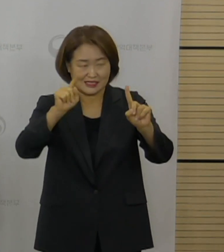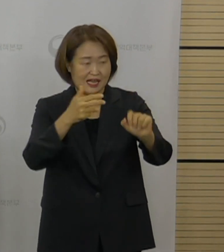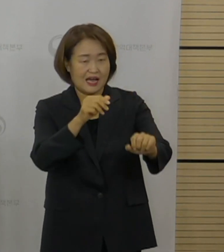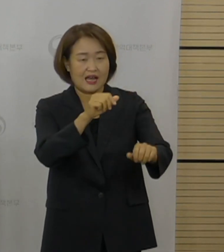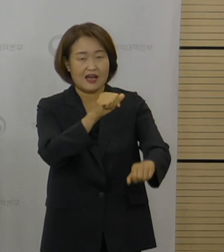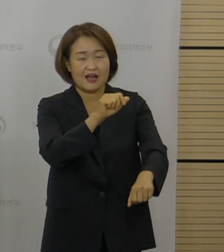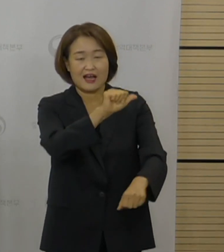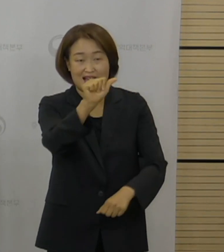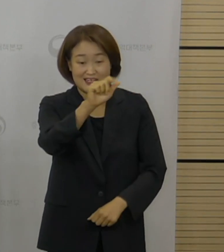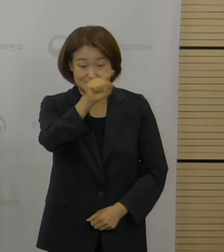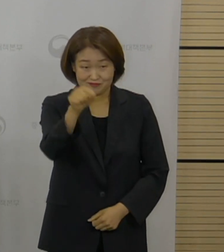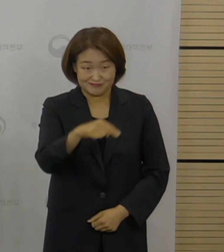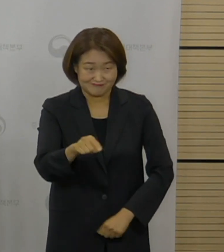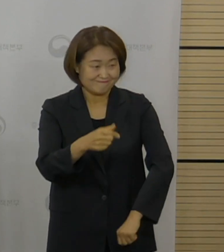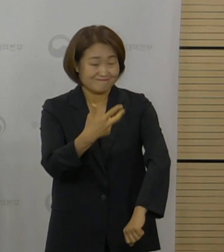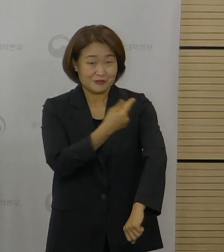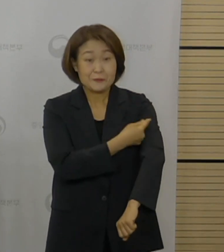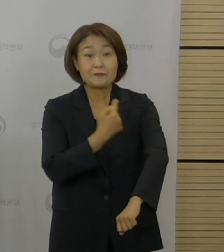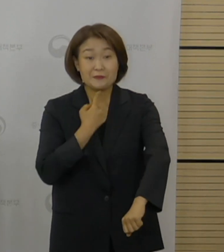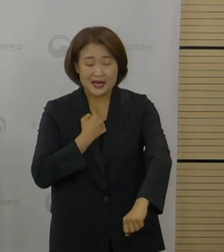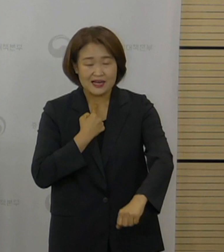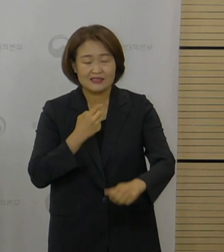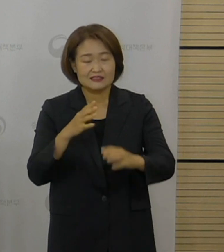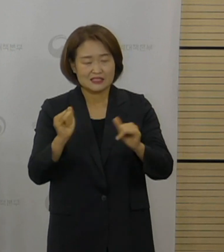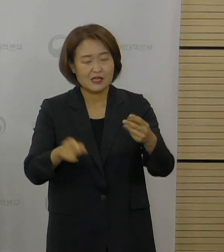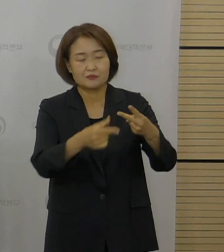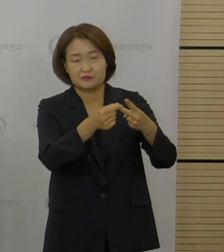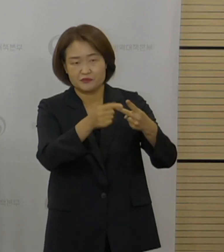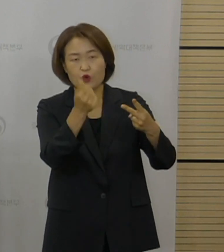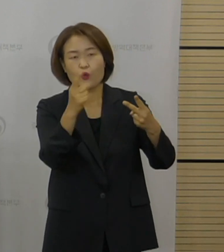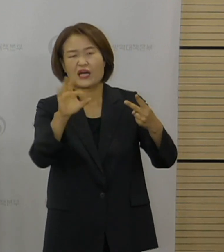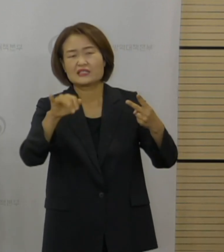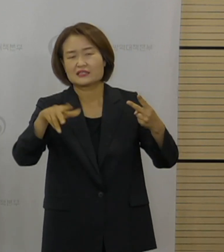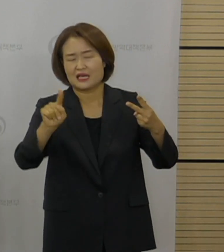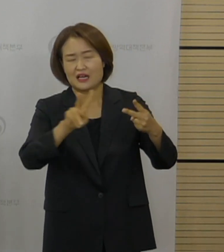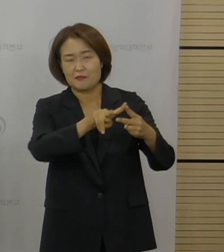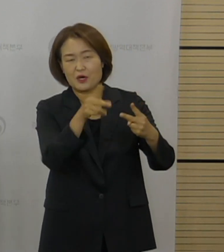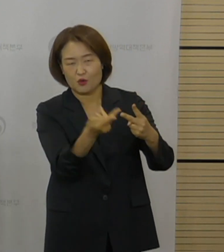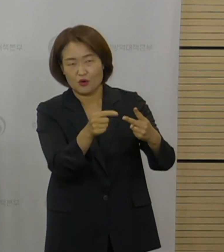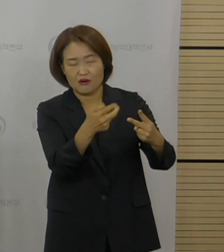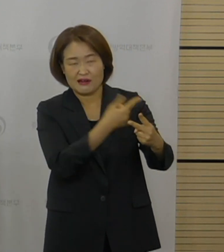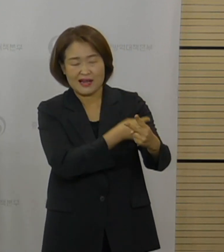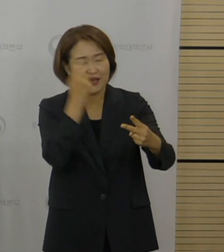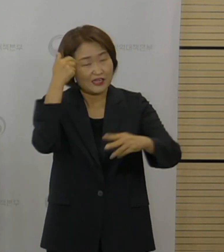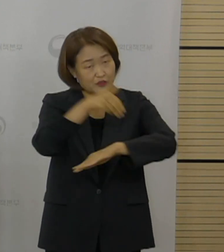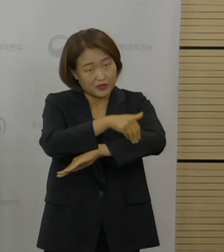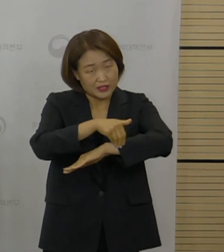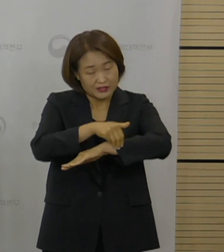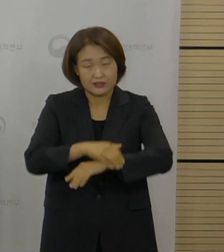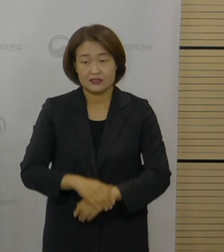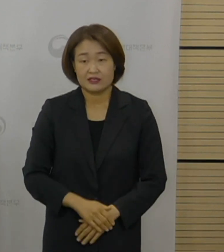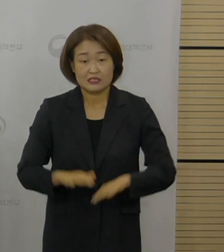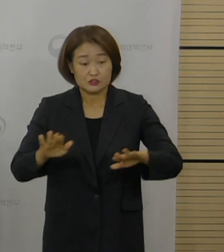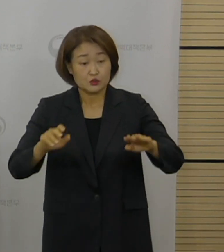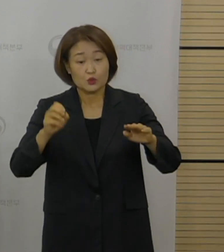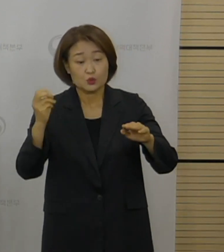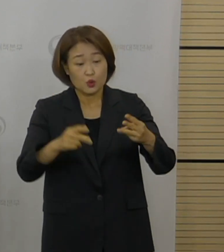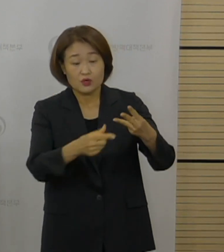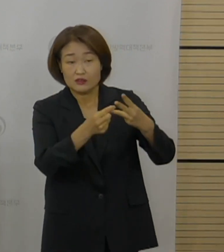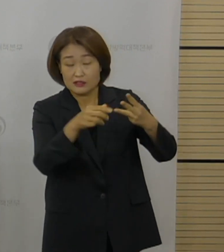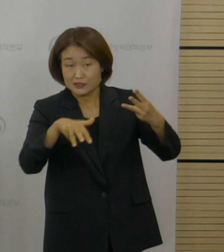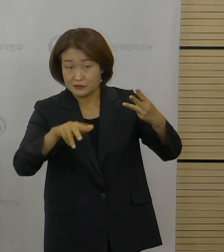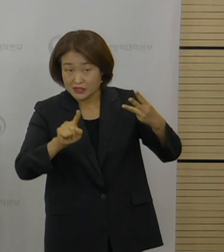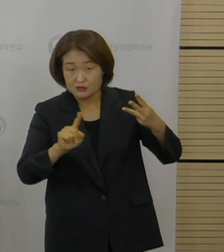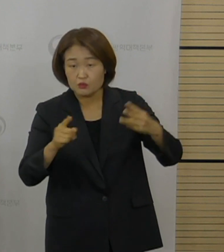일부 교차 접종이 진행이 될 예정이고 부스터 접종 방안은 지금 해외 각국에서도 부스터